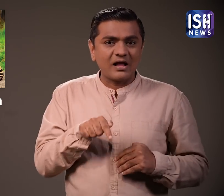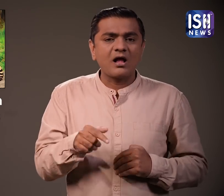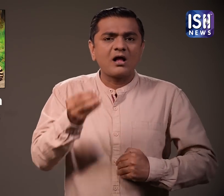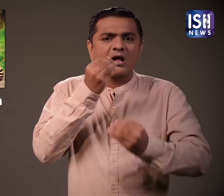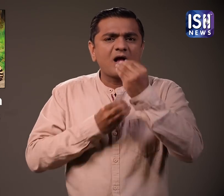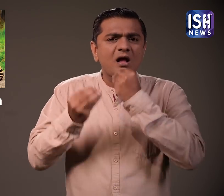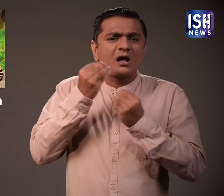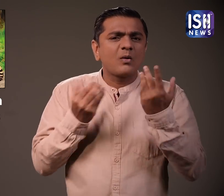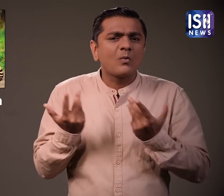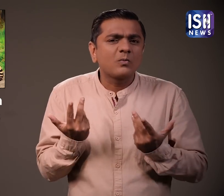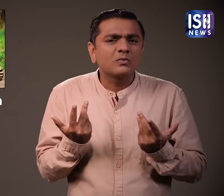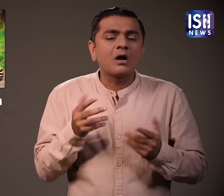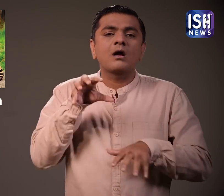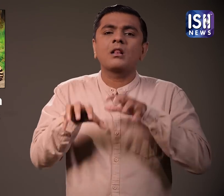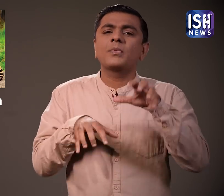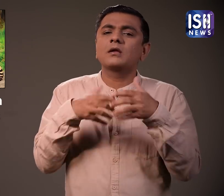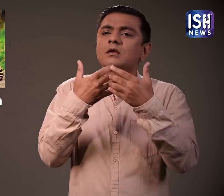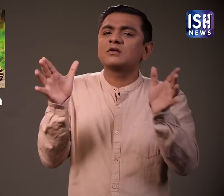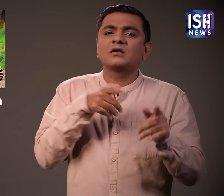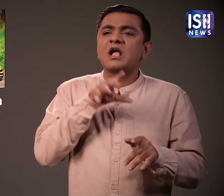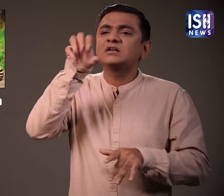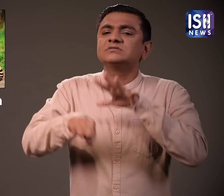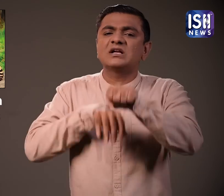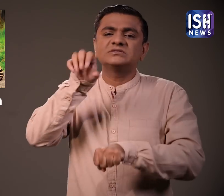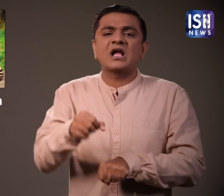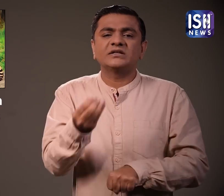ये पाग दूसरे जानवरों को खाते हैं और मासाहारी होते हैं